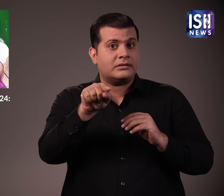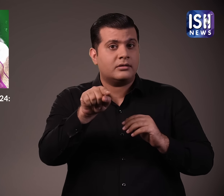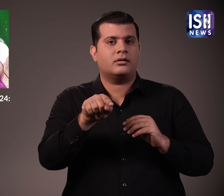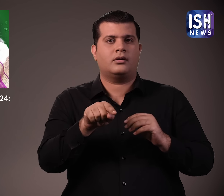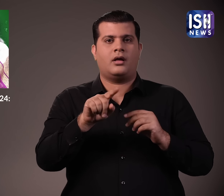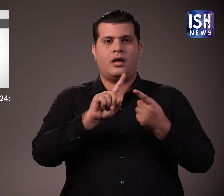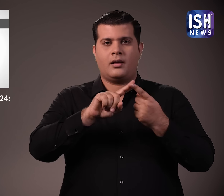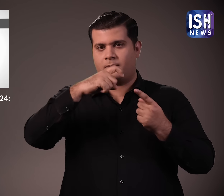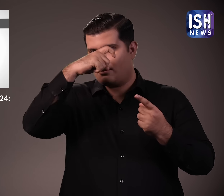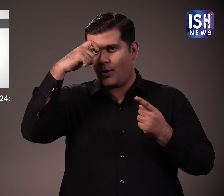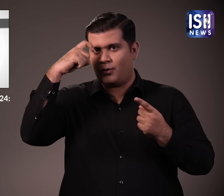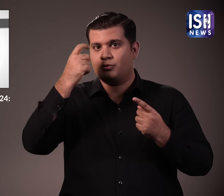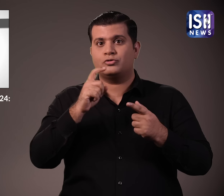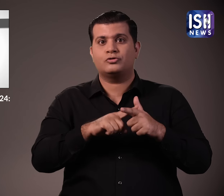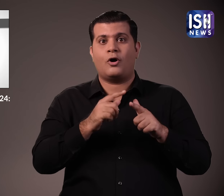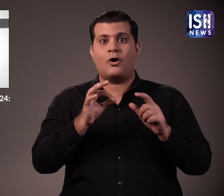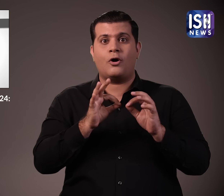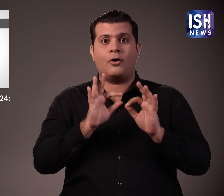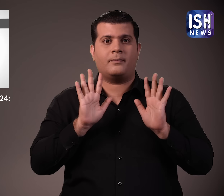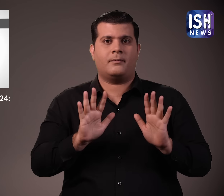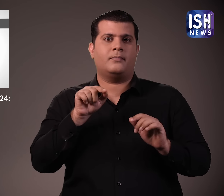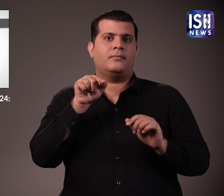और नौक्रियों को लेकर सितारमन की घोशना के बारे में बात करेंगे